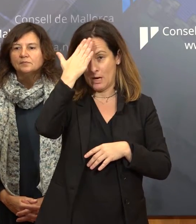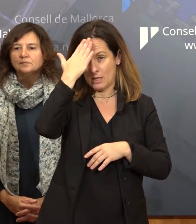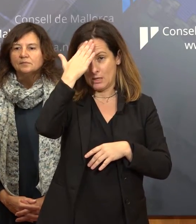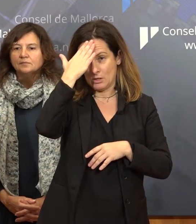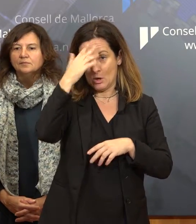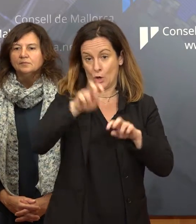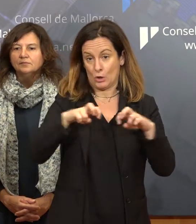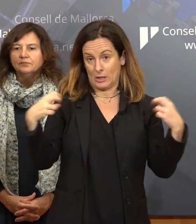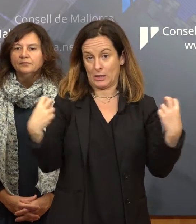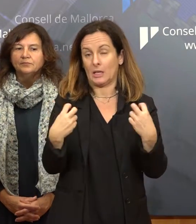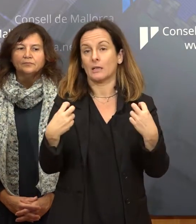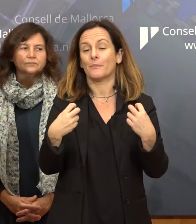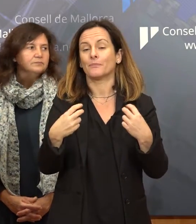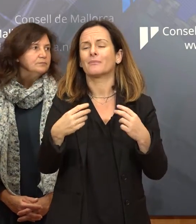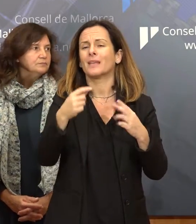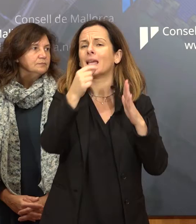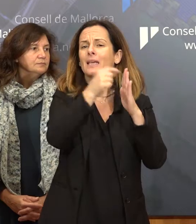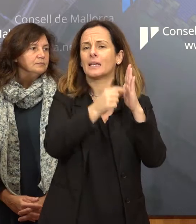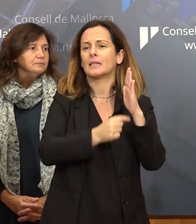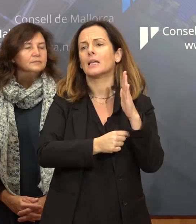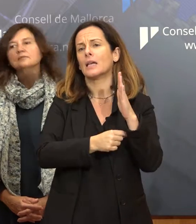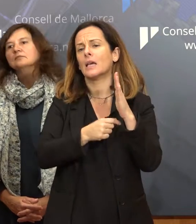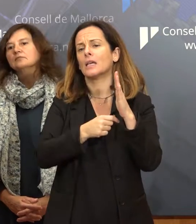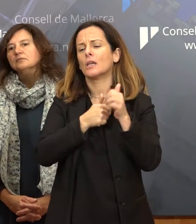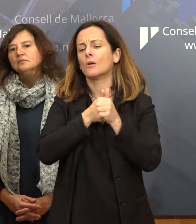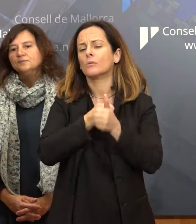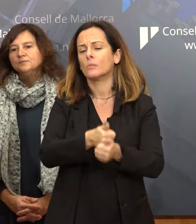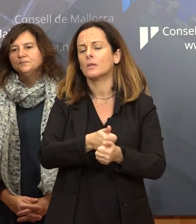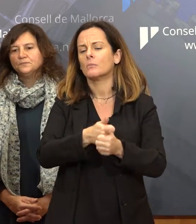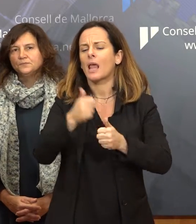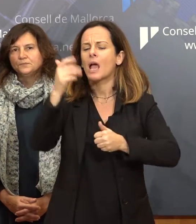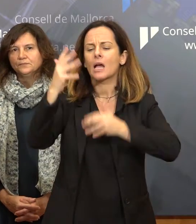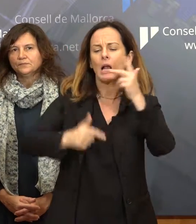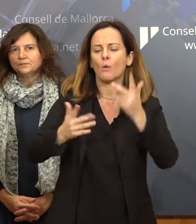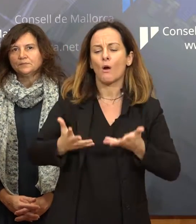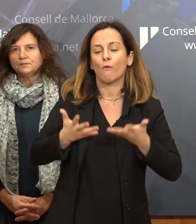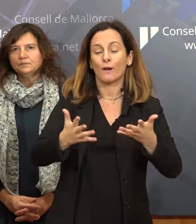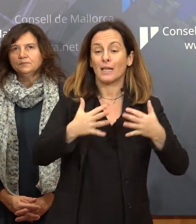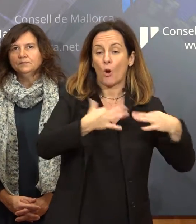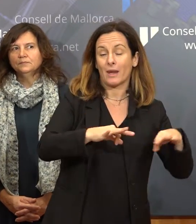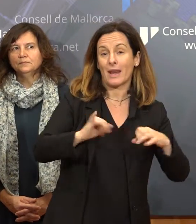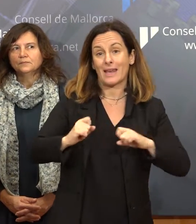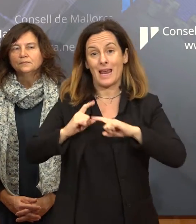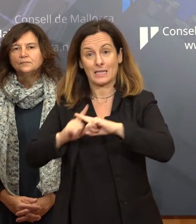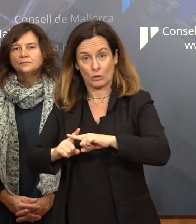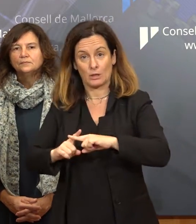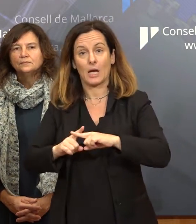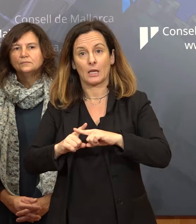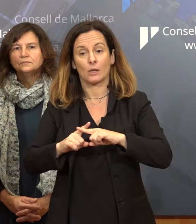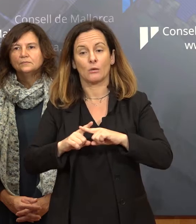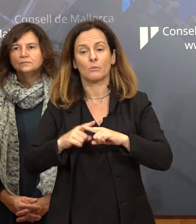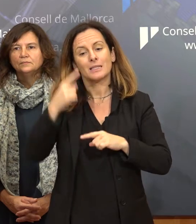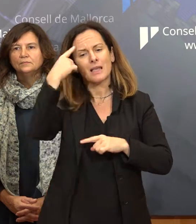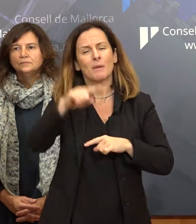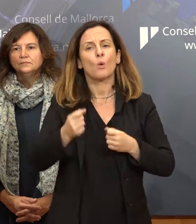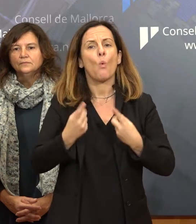i els criteris que s'han seguit per a l'hora de calcular l'oferta ordinària i extraordinària en els efectes de determinar